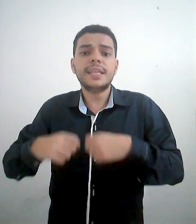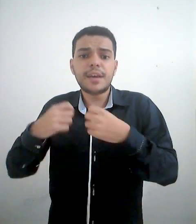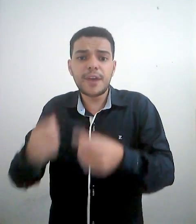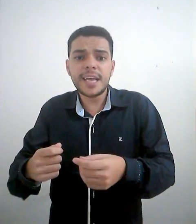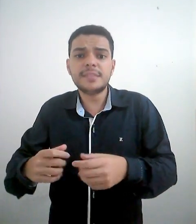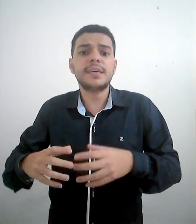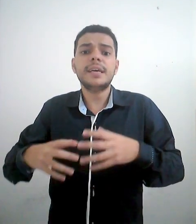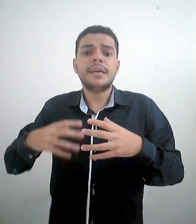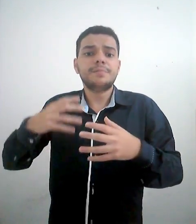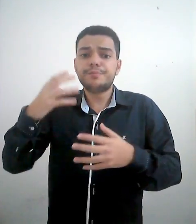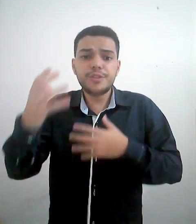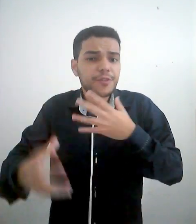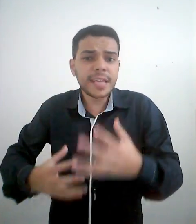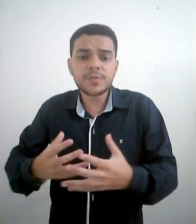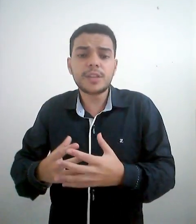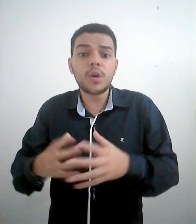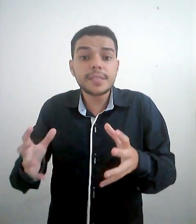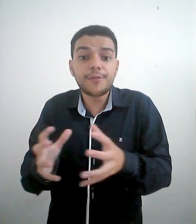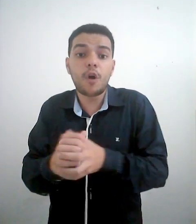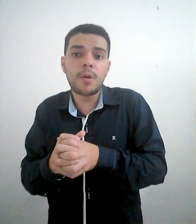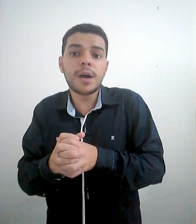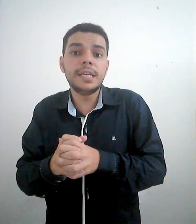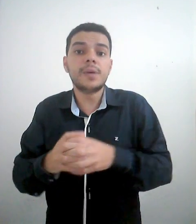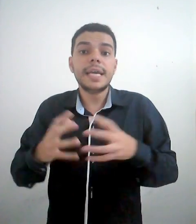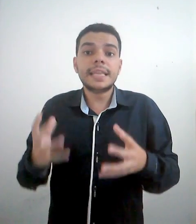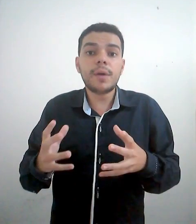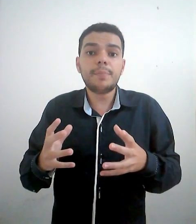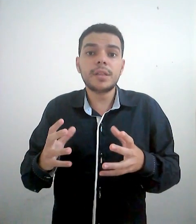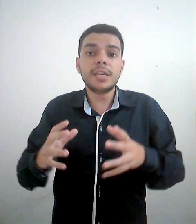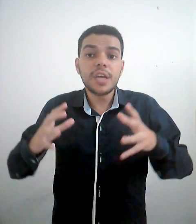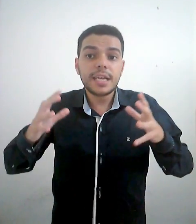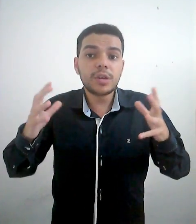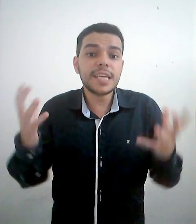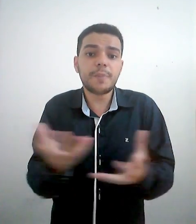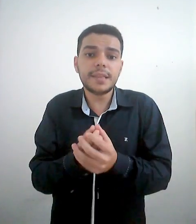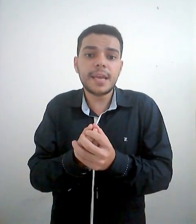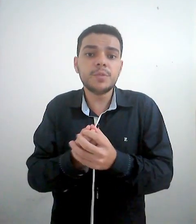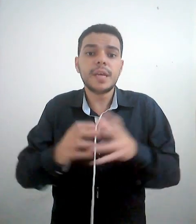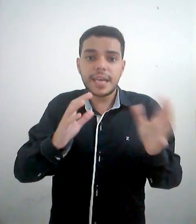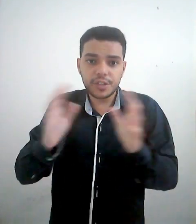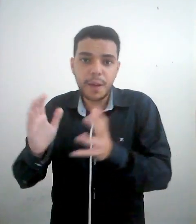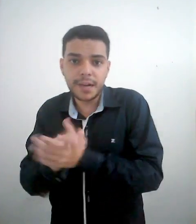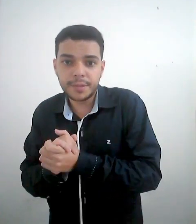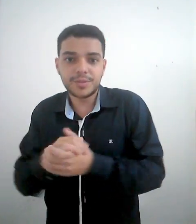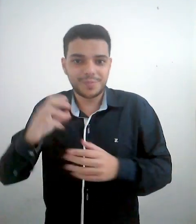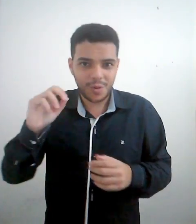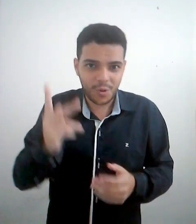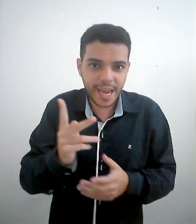interferência. Diversos fatores que formam a língua. Então é importante que nós respeitemos estes parâmetros. Ok?